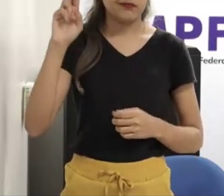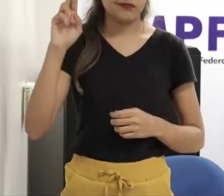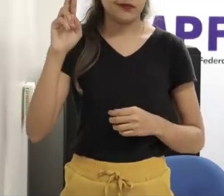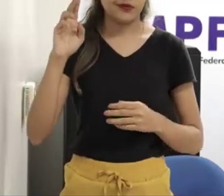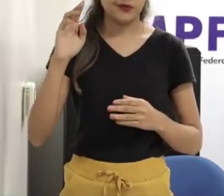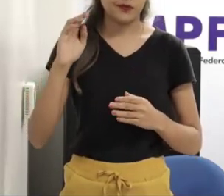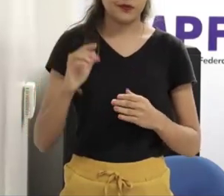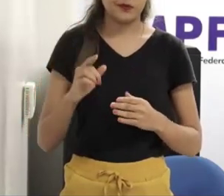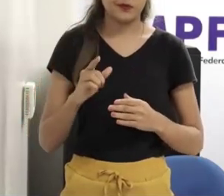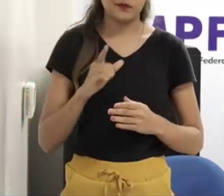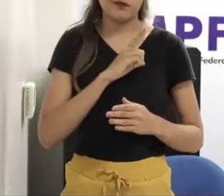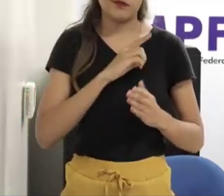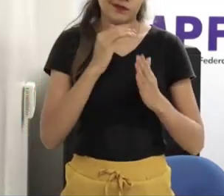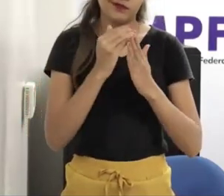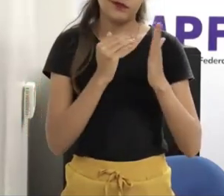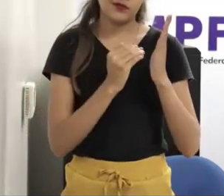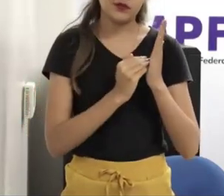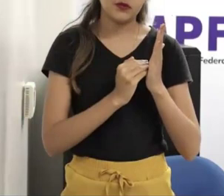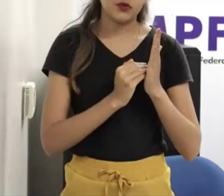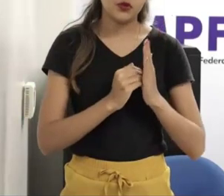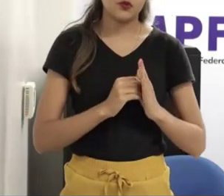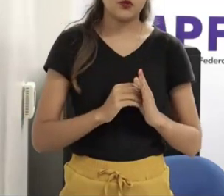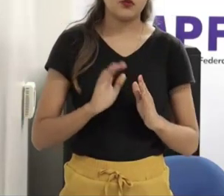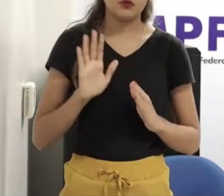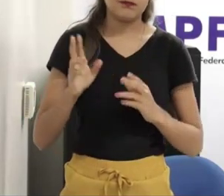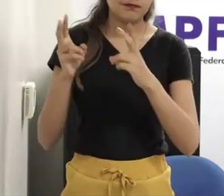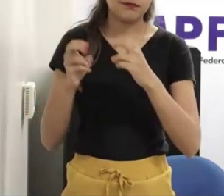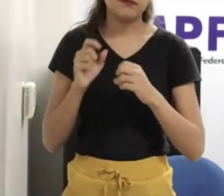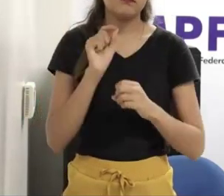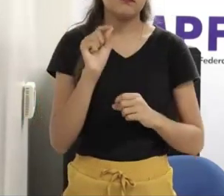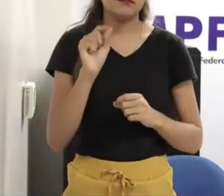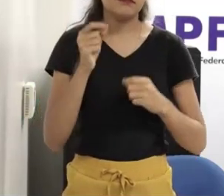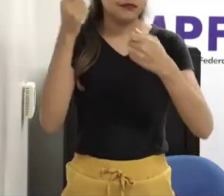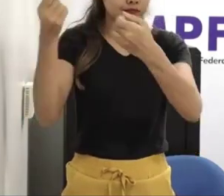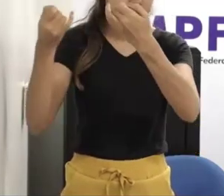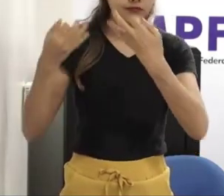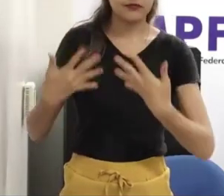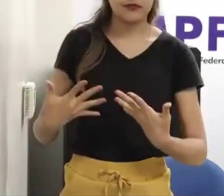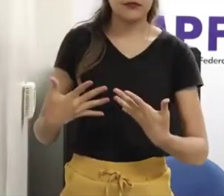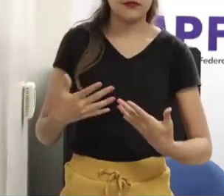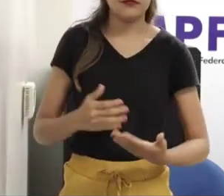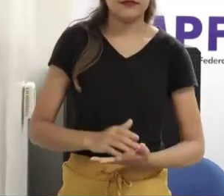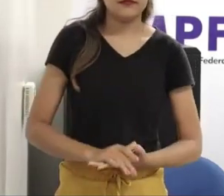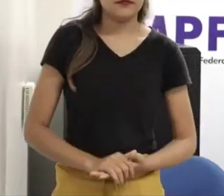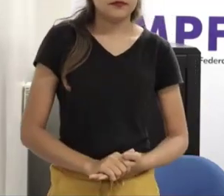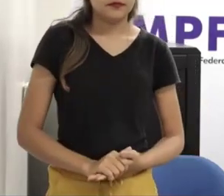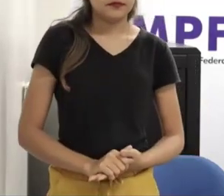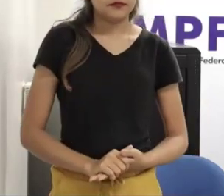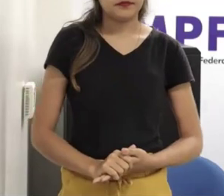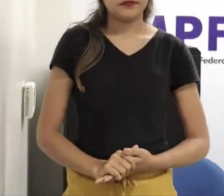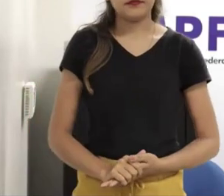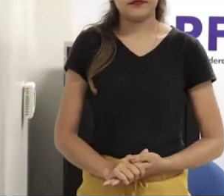com a questão do sigilo profissional reservado, já que estamos falando em termos meramente quantitativos.